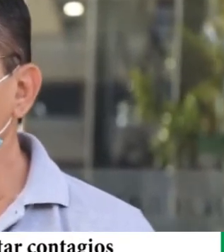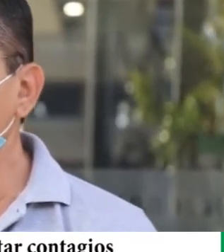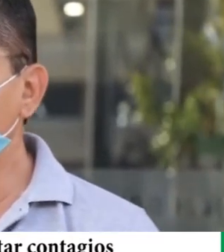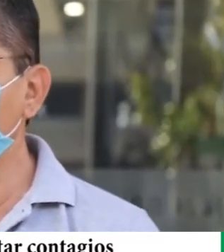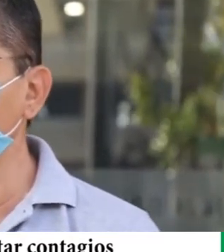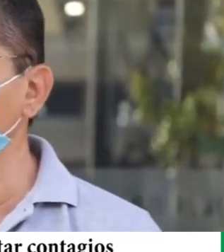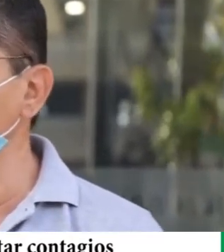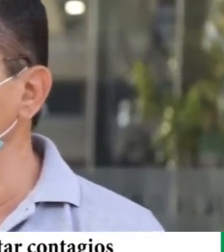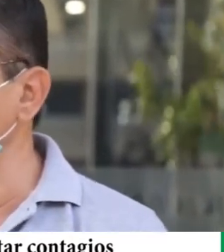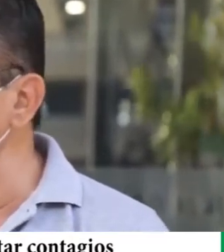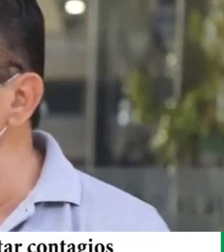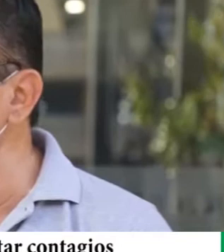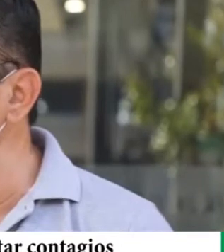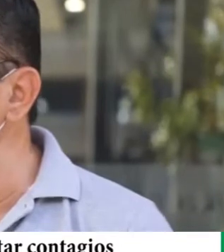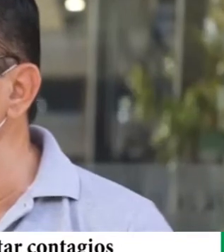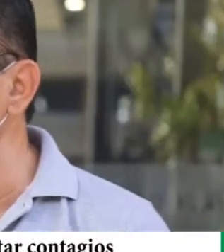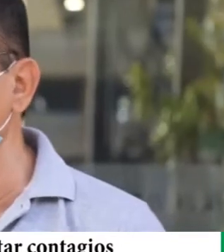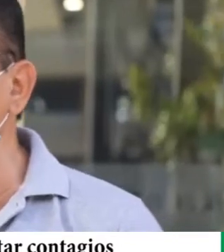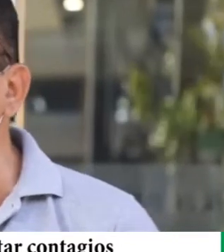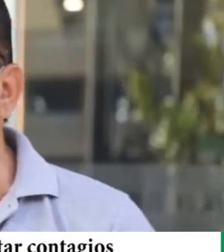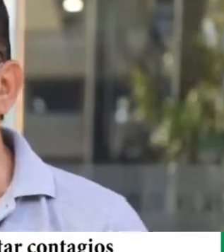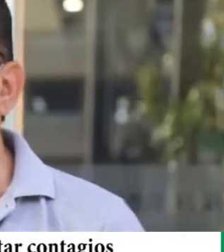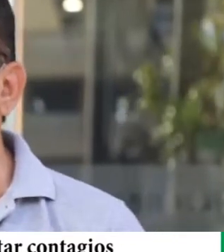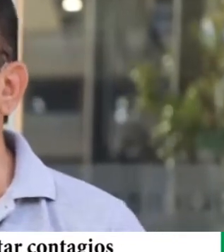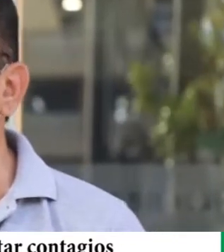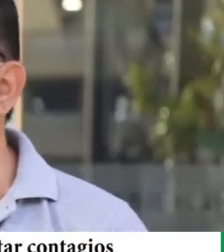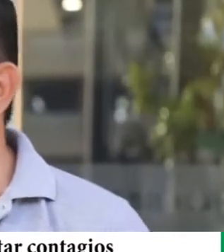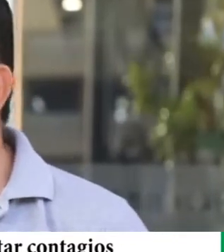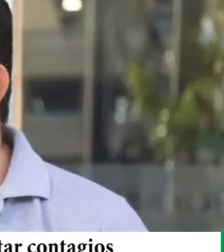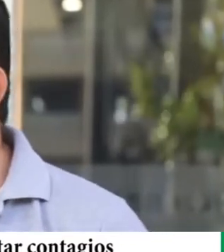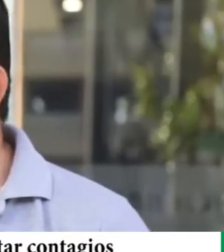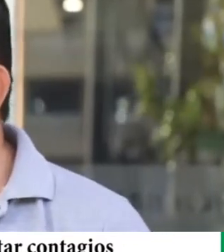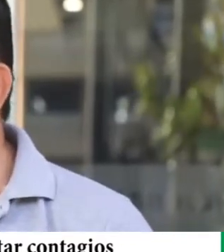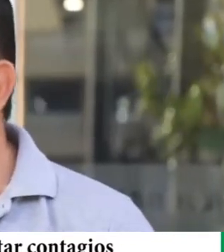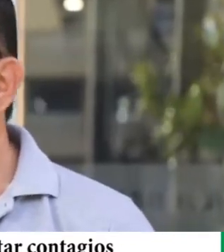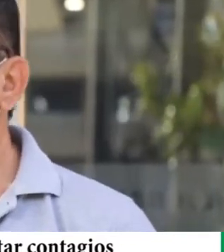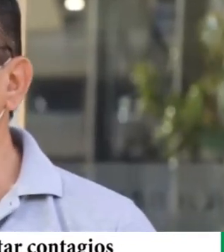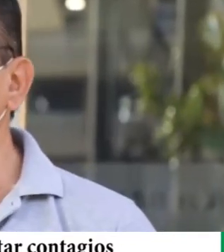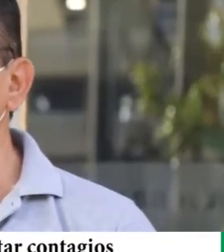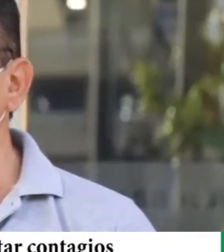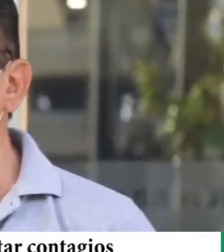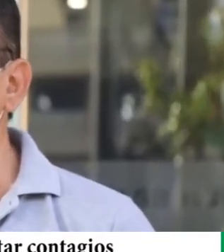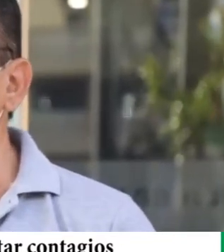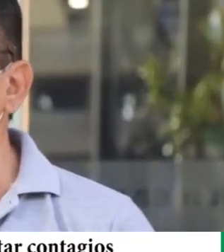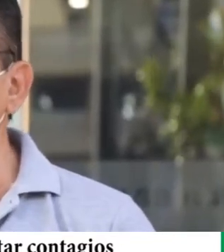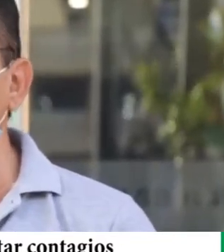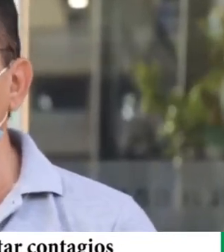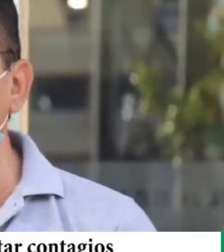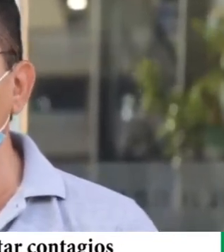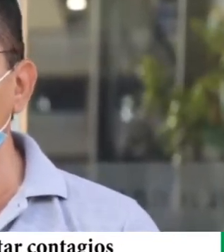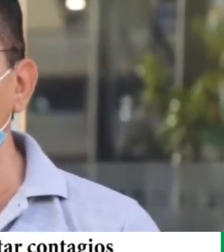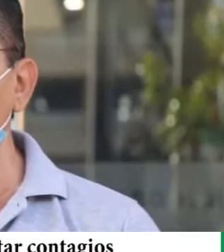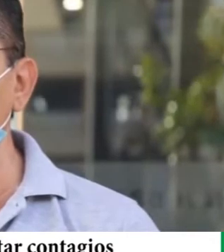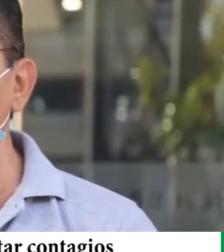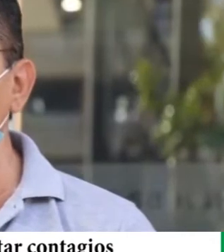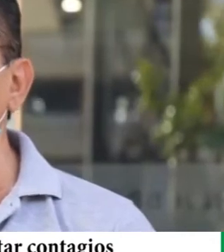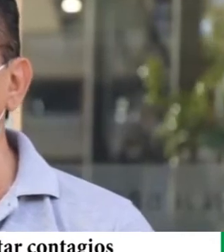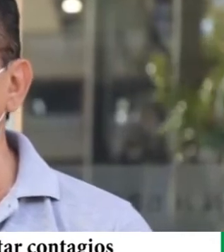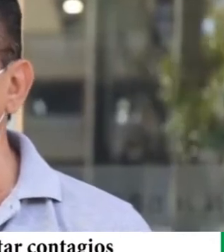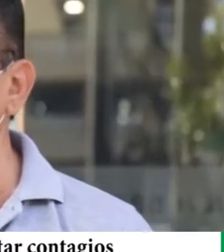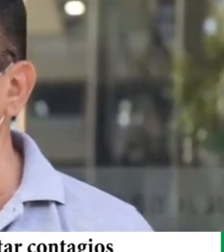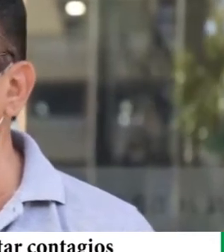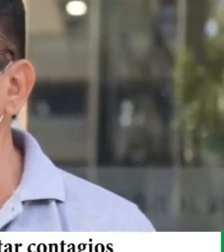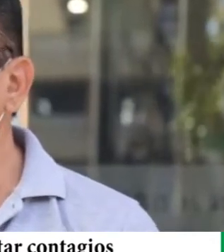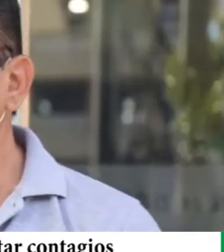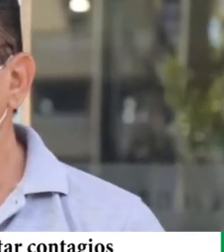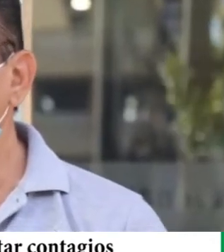la obtención del plasma hiperinmune porque el kit del plasma hiperinmune es muy caro y se lo hace gratuito a los que son atendidos